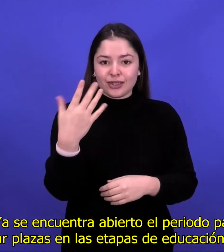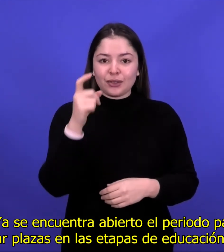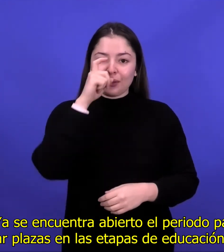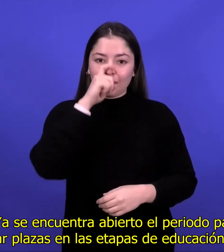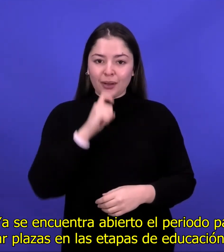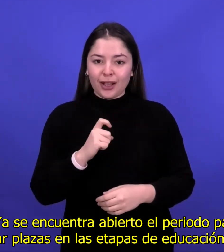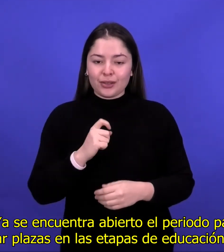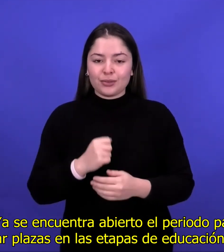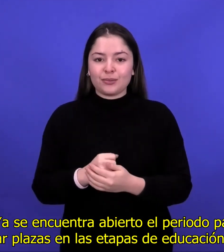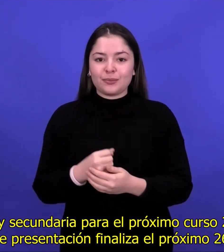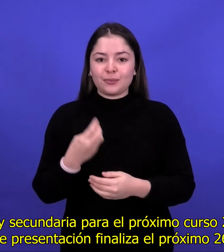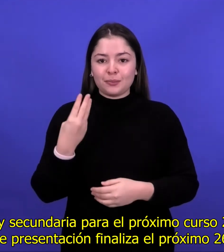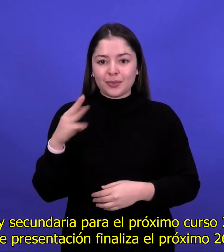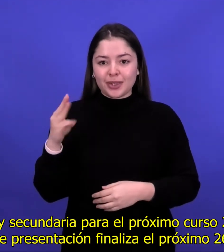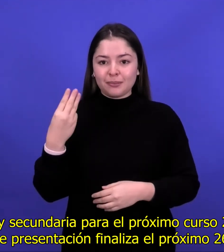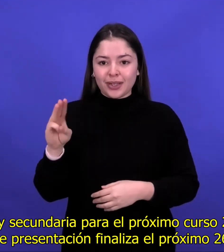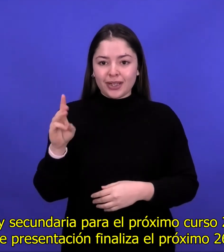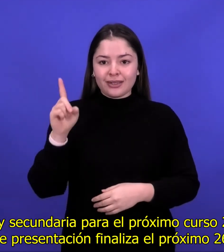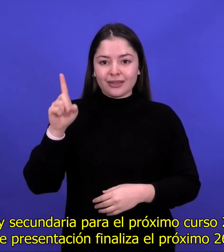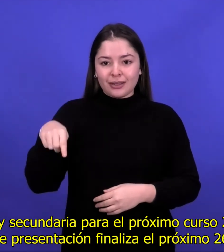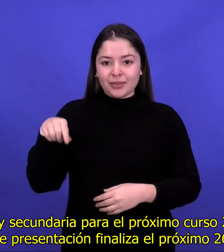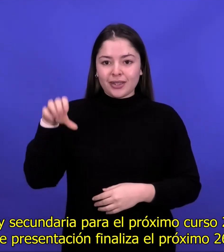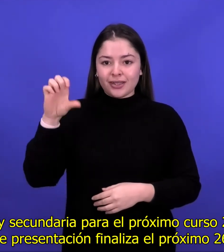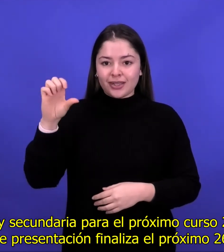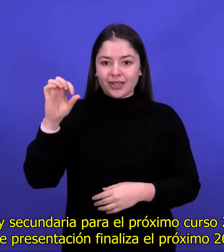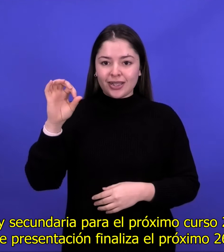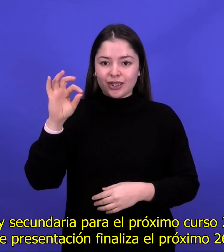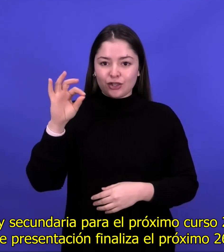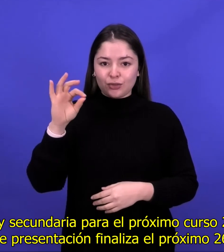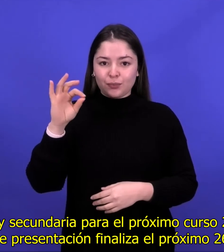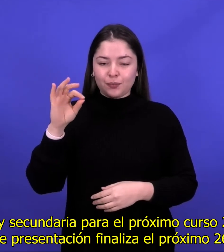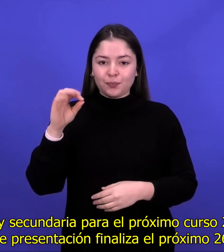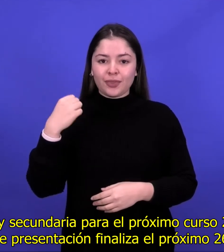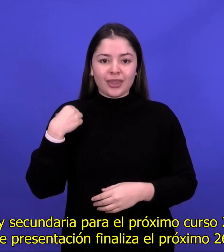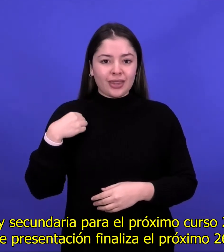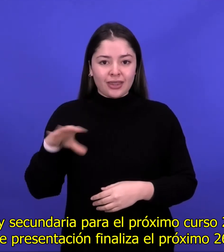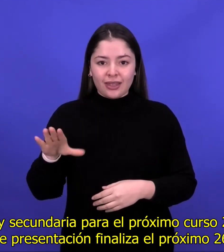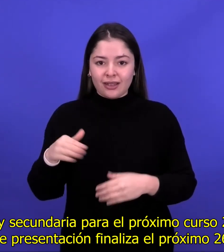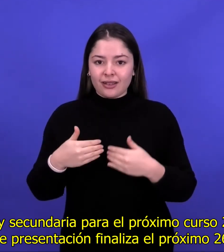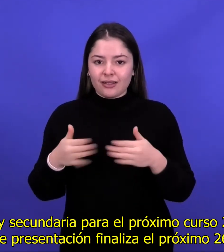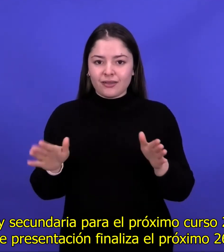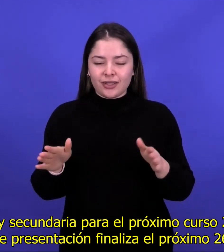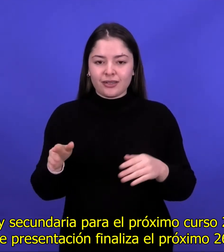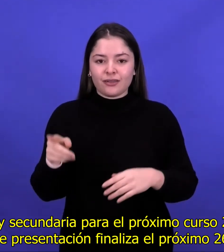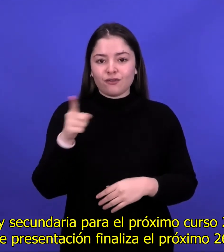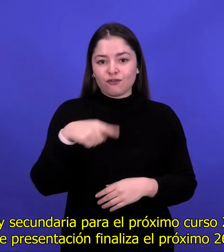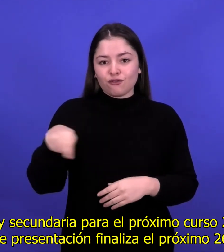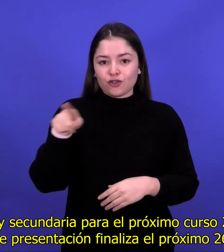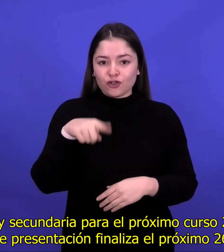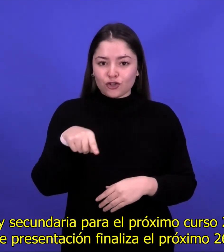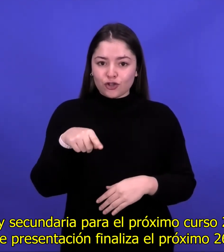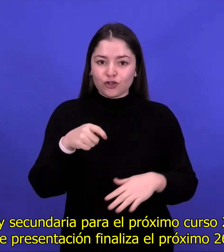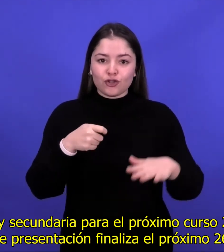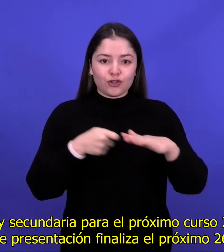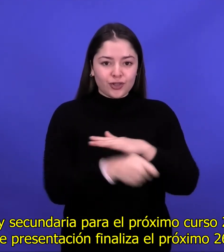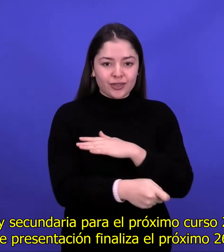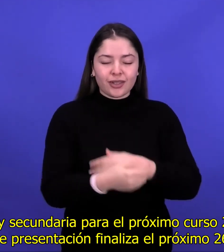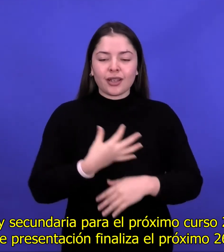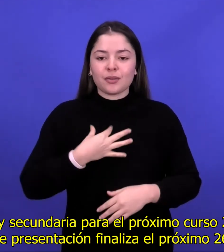plazas en las etapas de educación infantil, primaria y secundaria para el